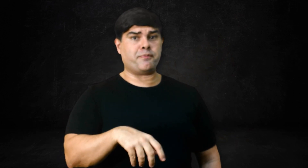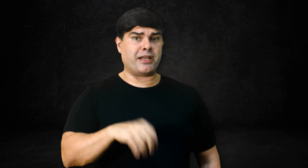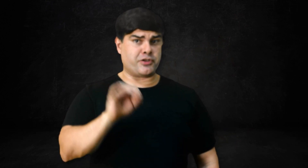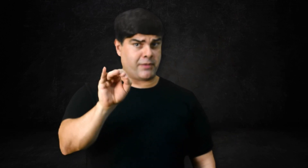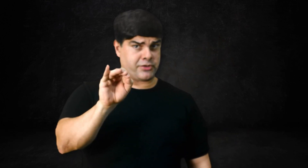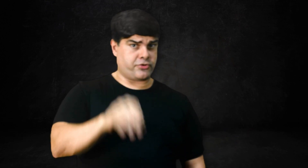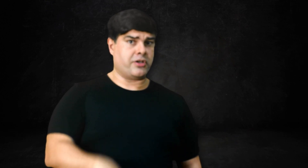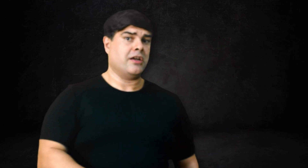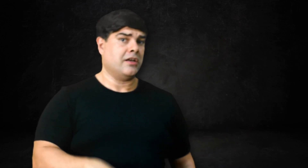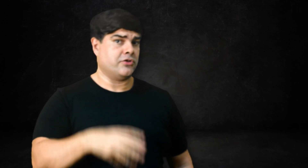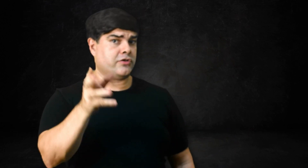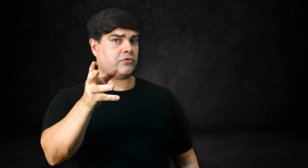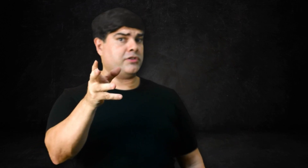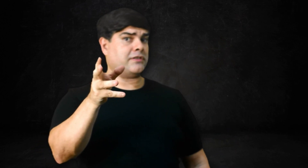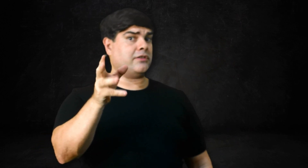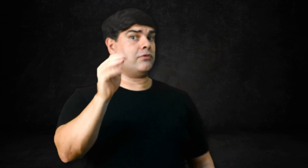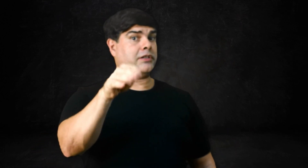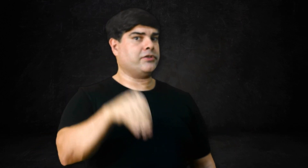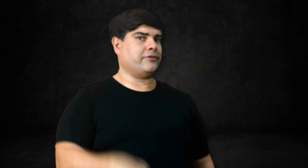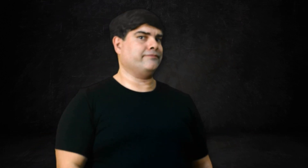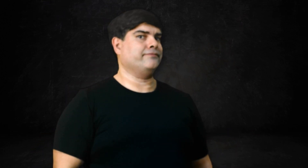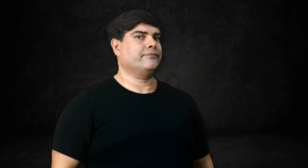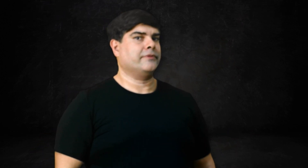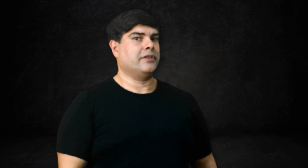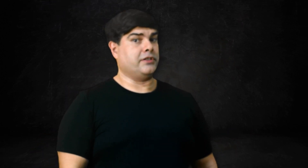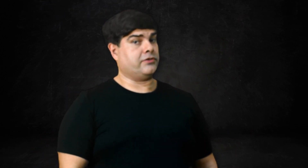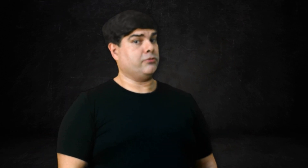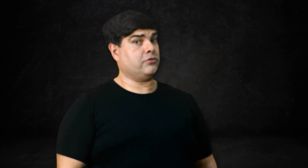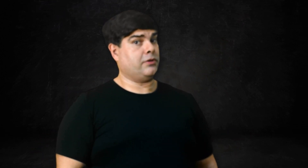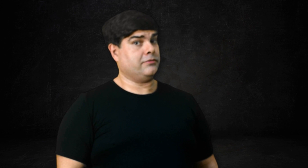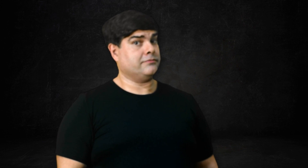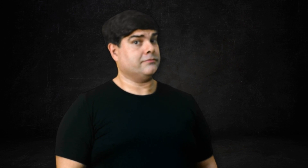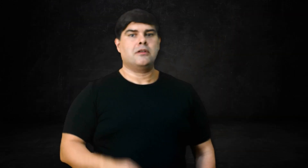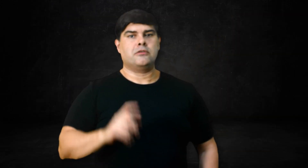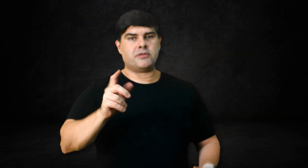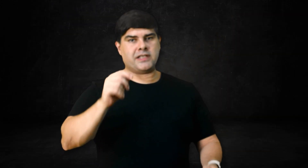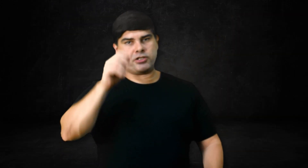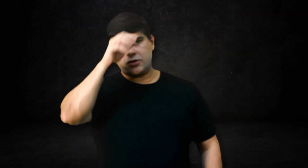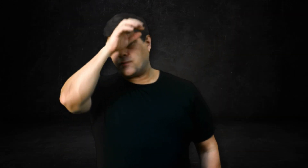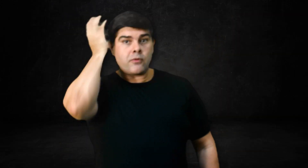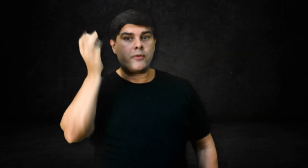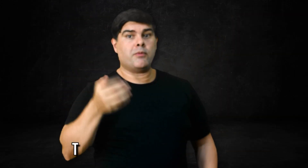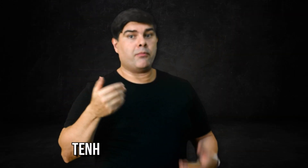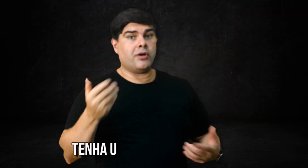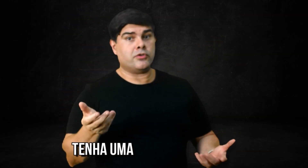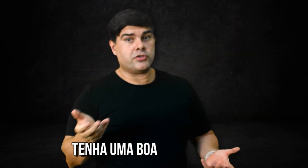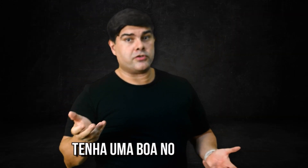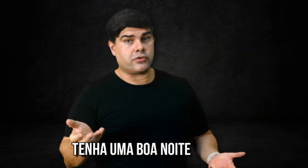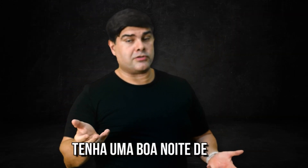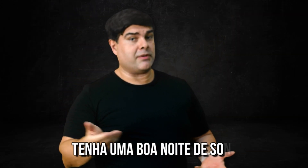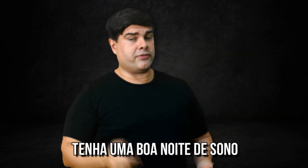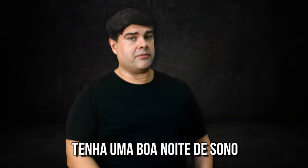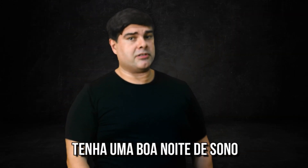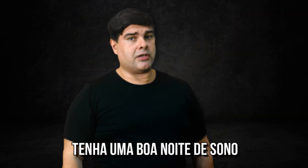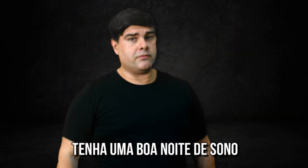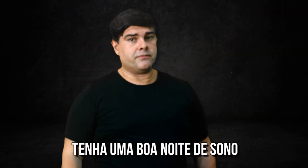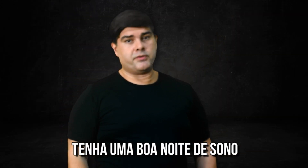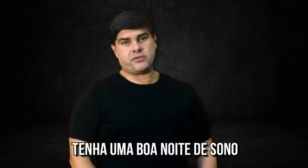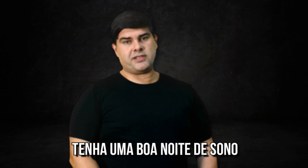plasmáticos de insulina circulante. E isso é muito bom. Número 7. Uma boa noite de sono também é fundamental. Pois se você